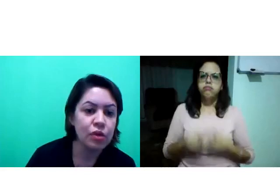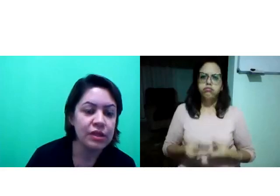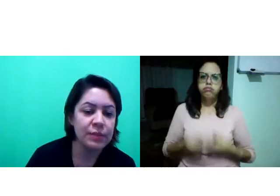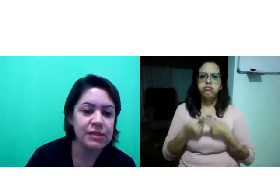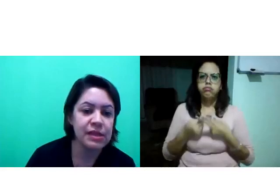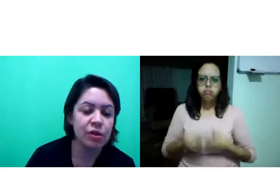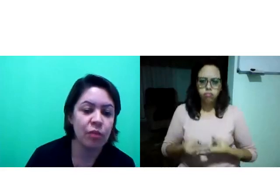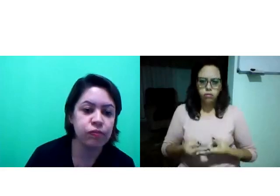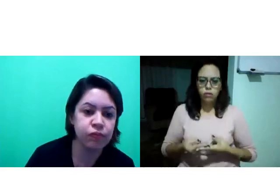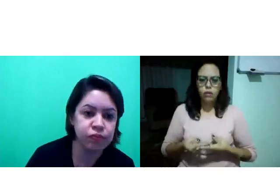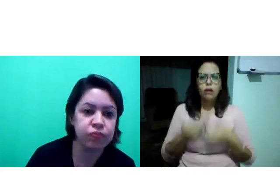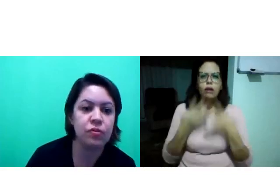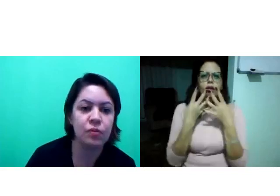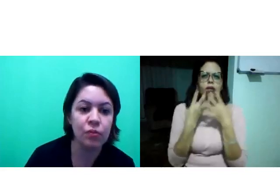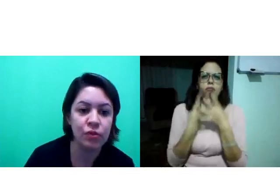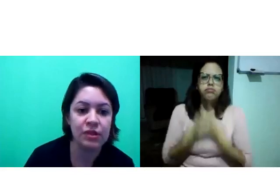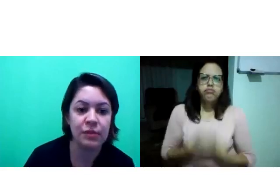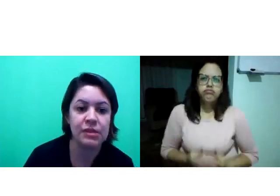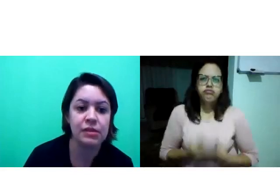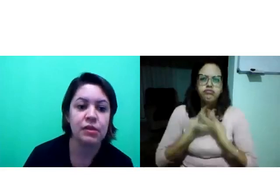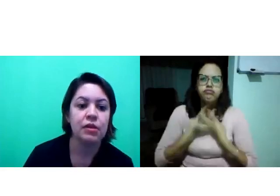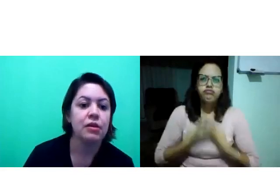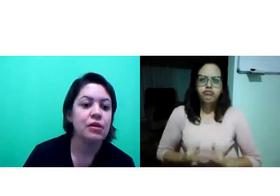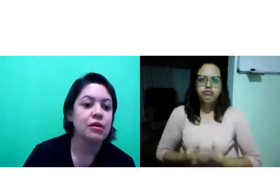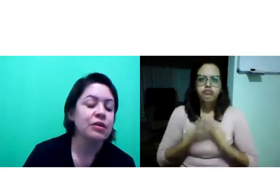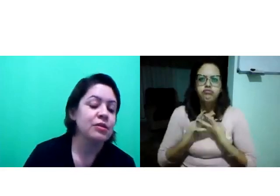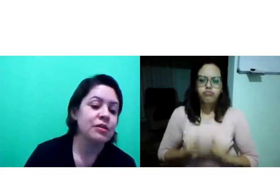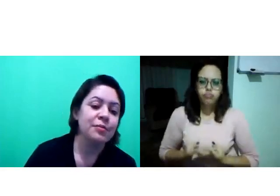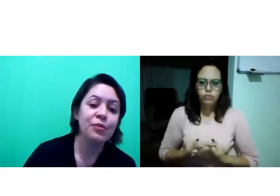Muita paciência. Muita paciência.